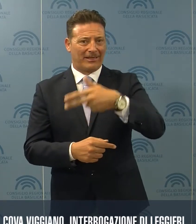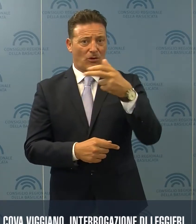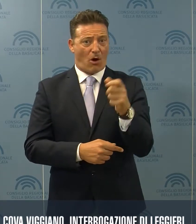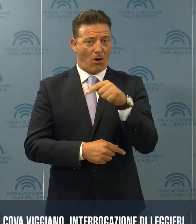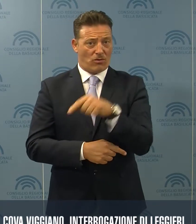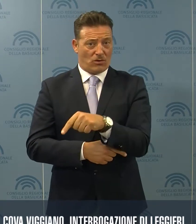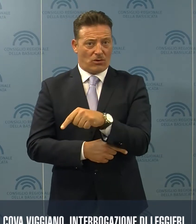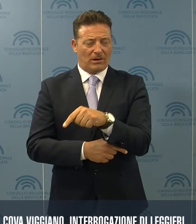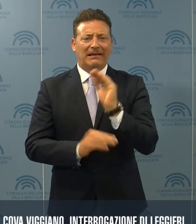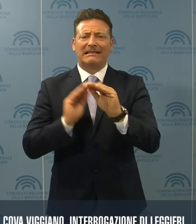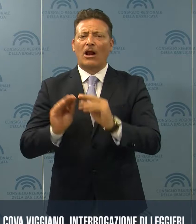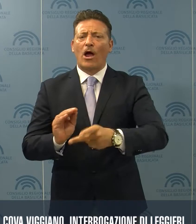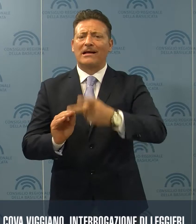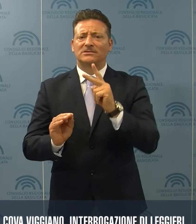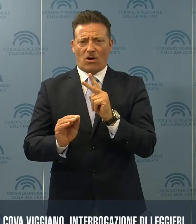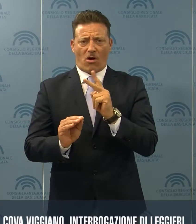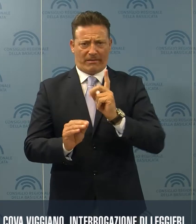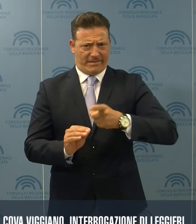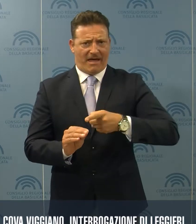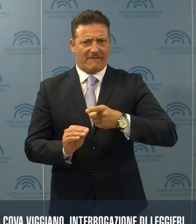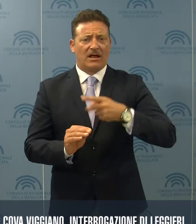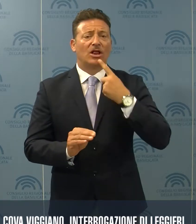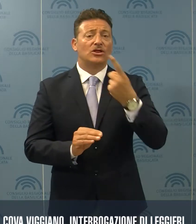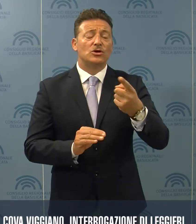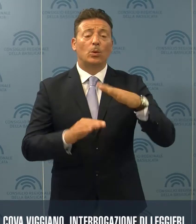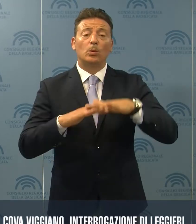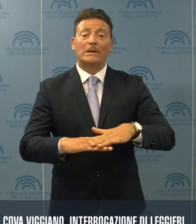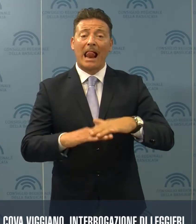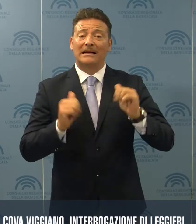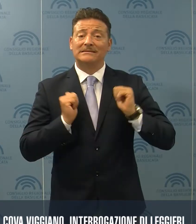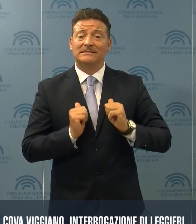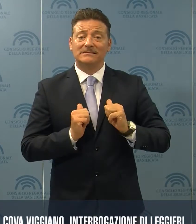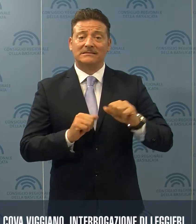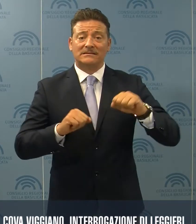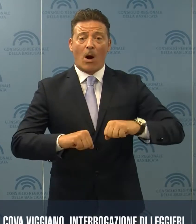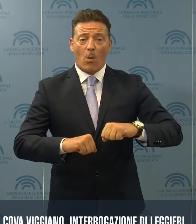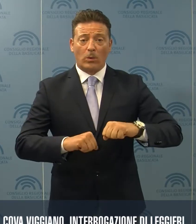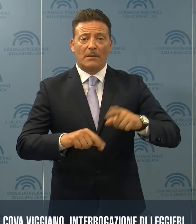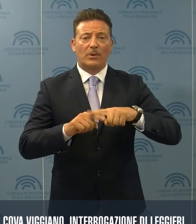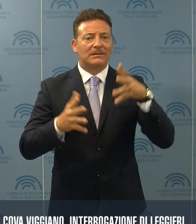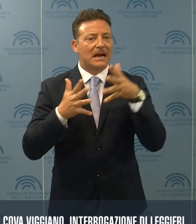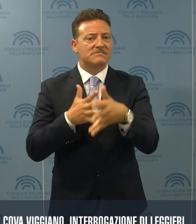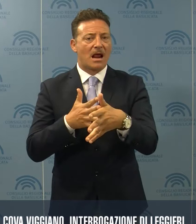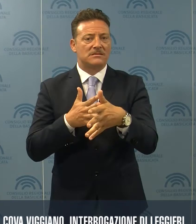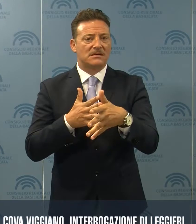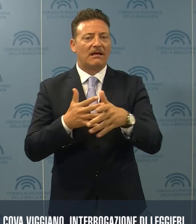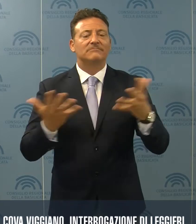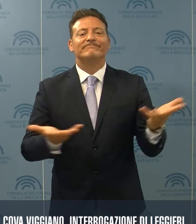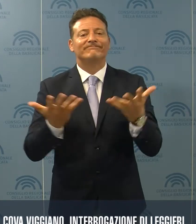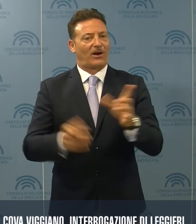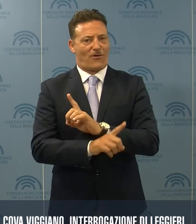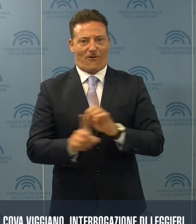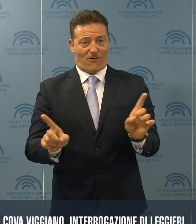'interrogazione, Leggeri sottolinea che la tutela della salute e la trasparenza non sono in vendita.